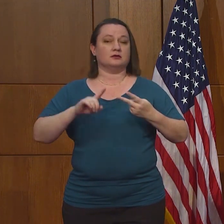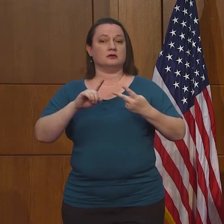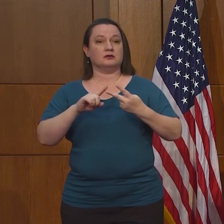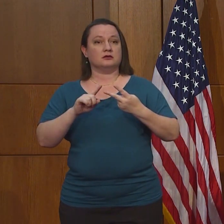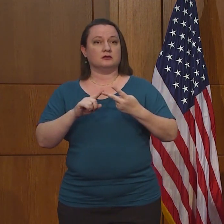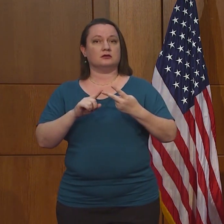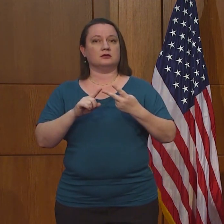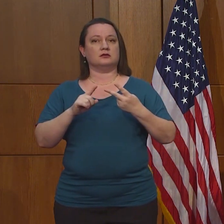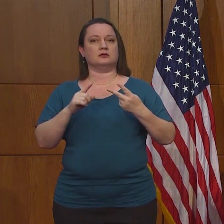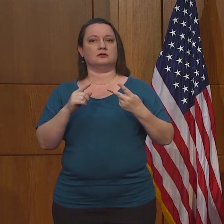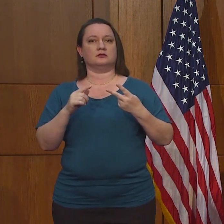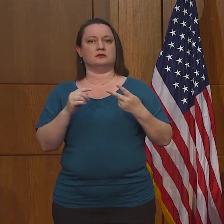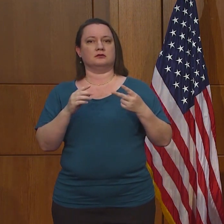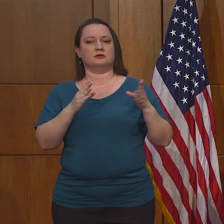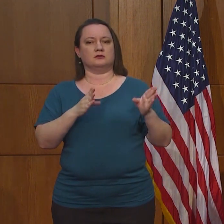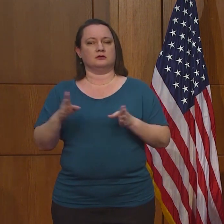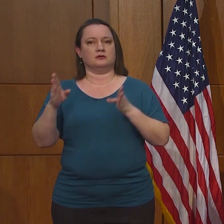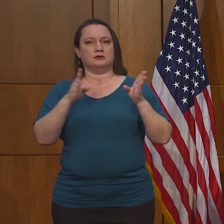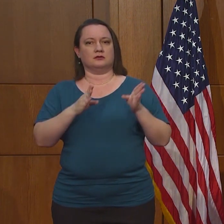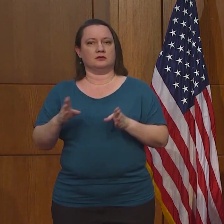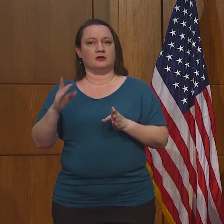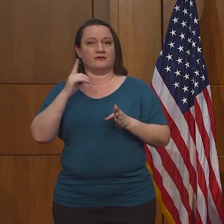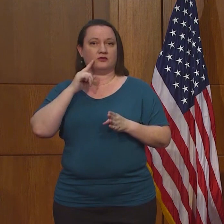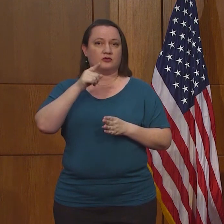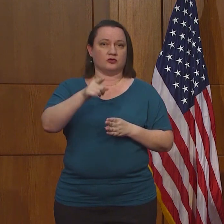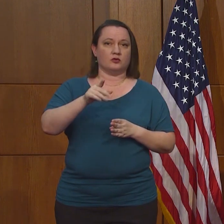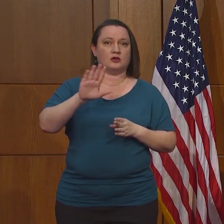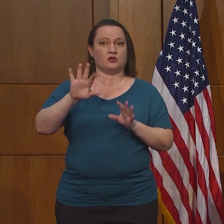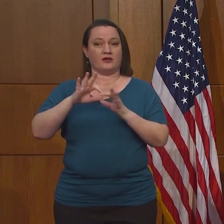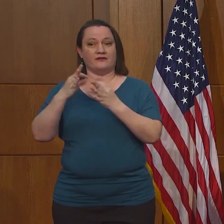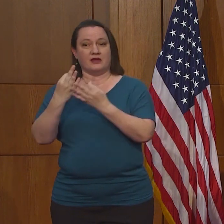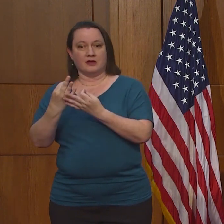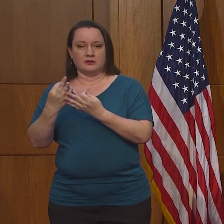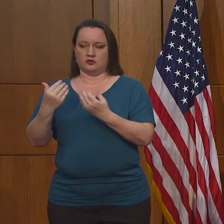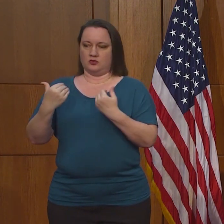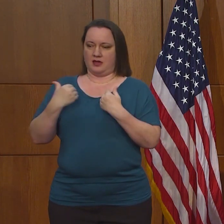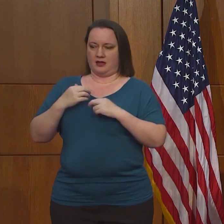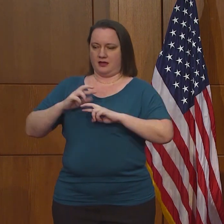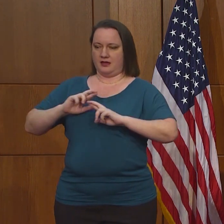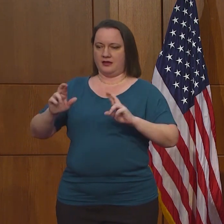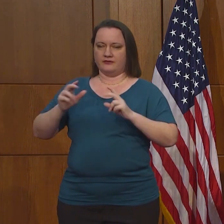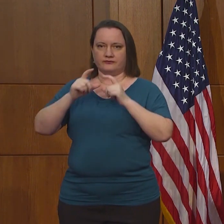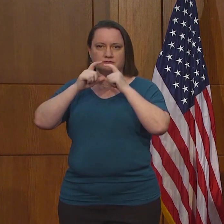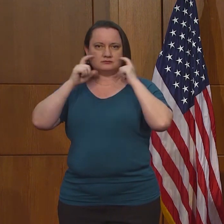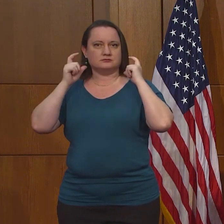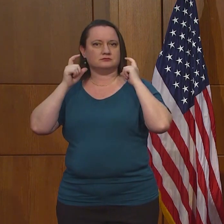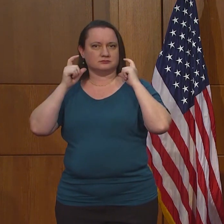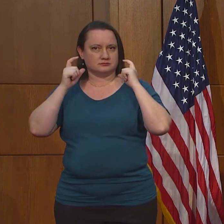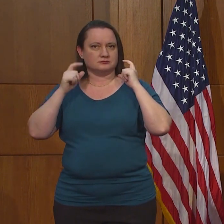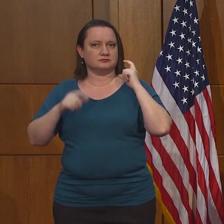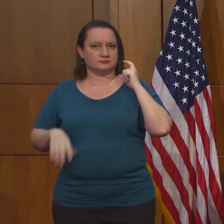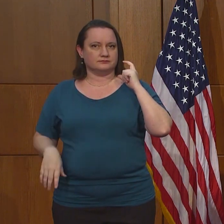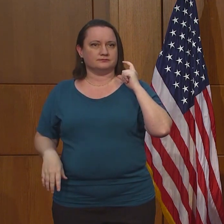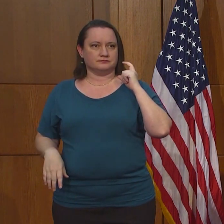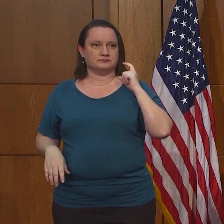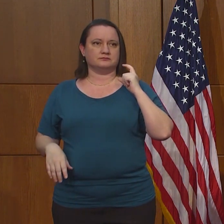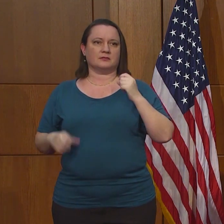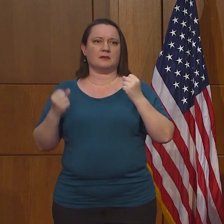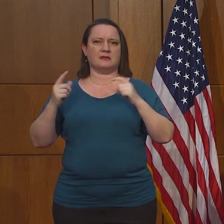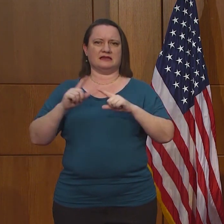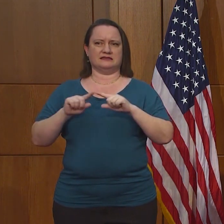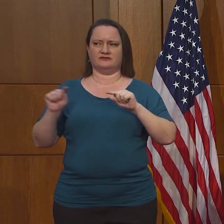hagan planes para que usted y los otros miembros de su familia tengan protección, tengan una máscara, están